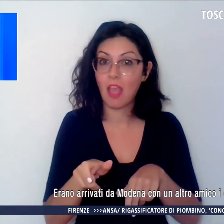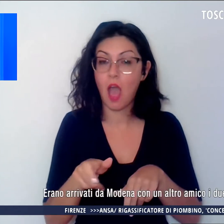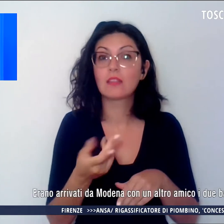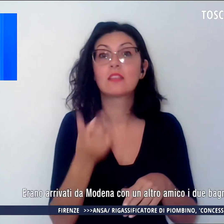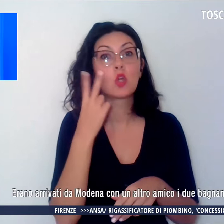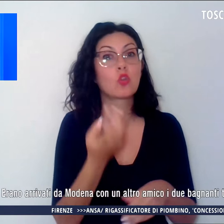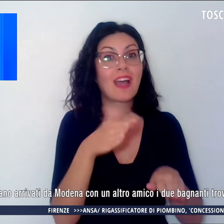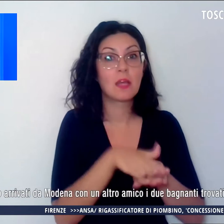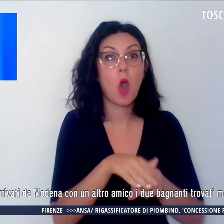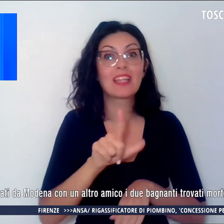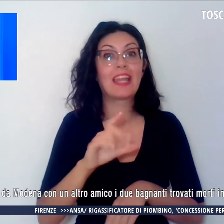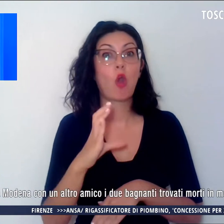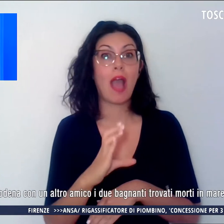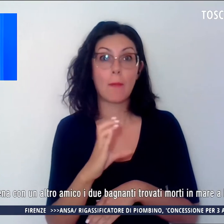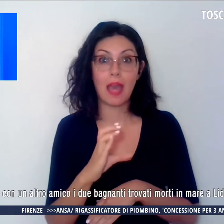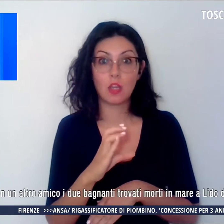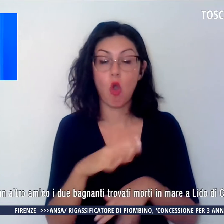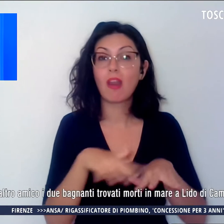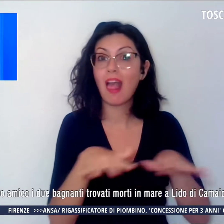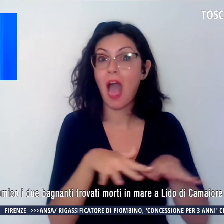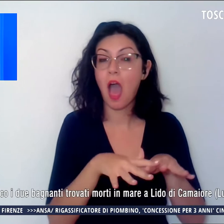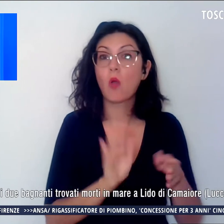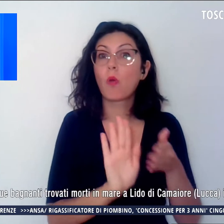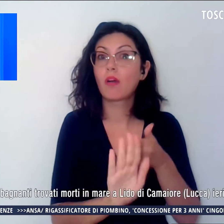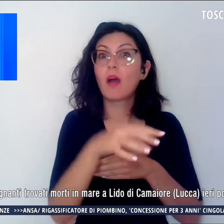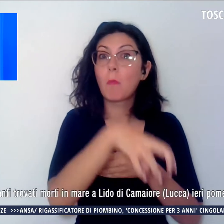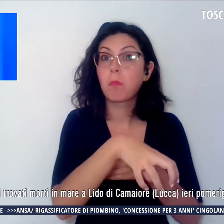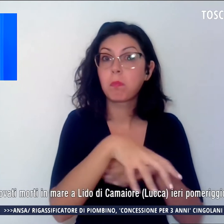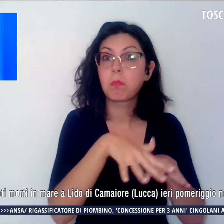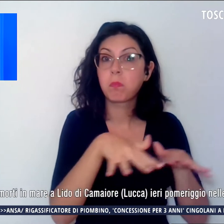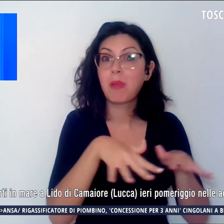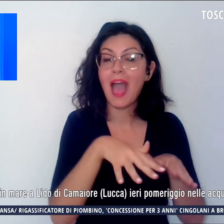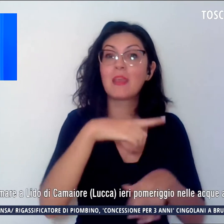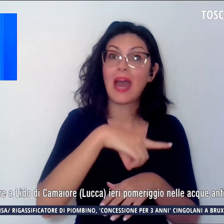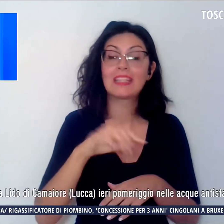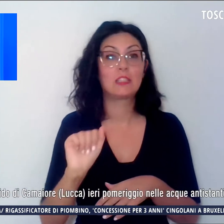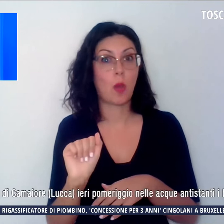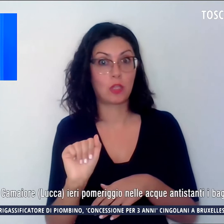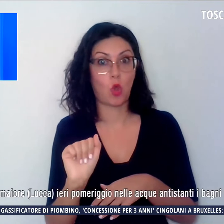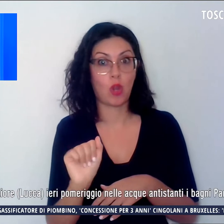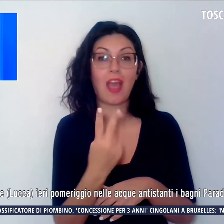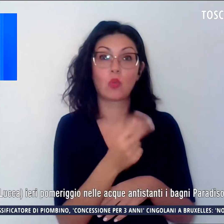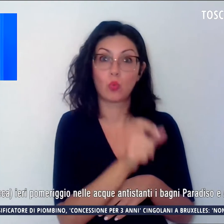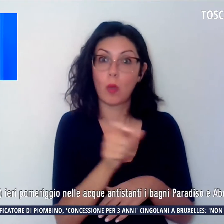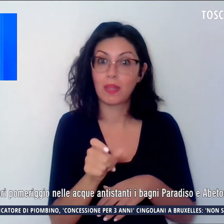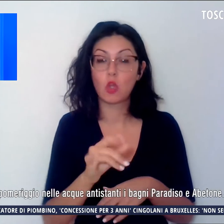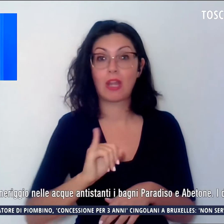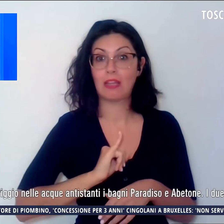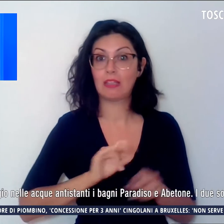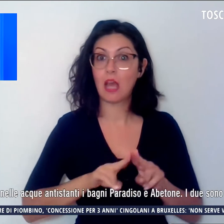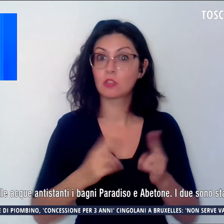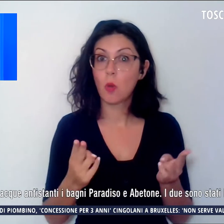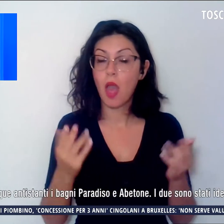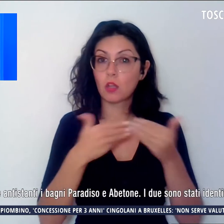pomeriggio, nelle acque antistanti i bagni Paradiso e Abitone. I due sono stati identificati stamani